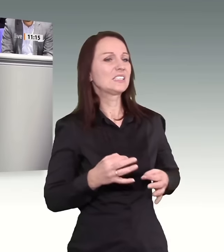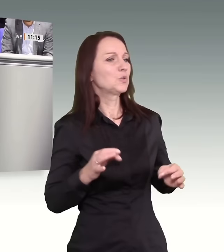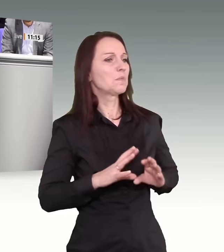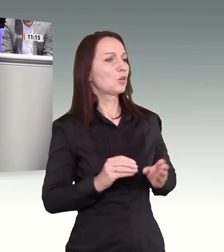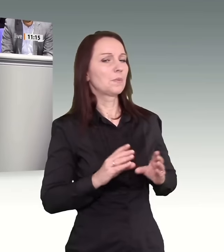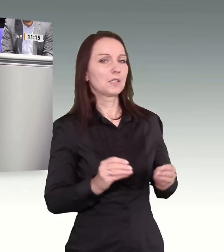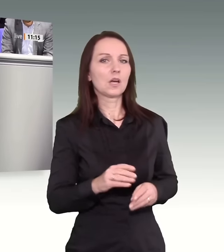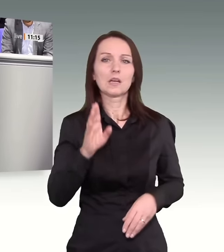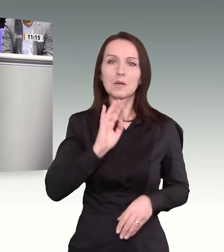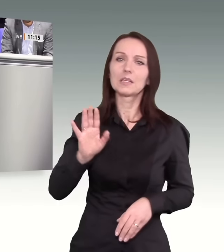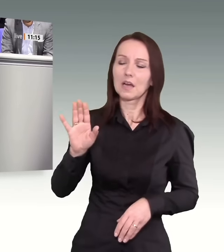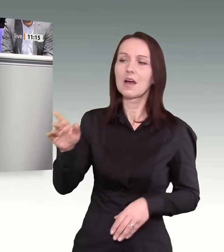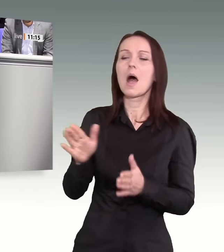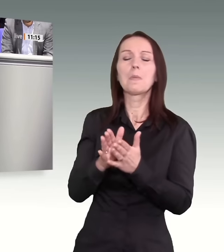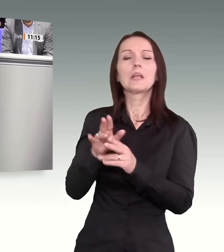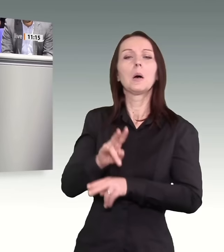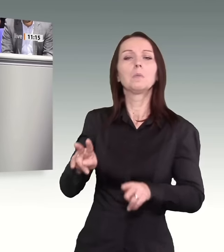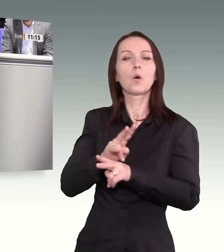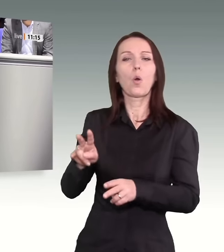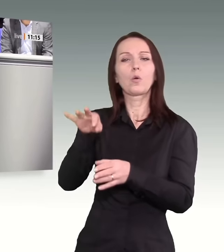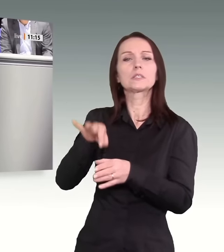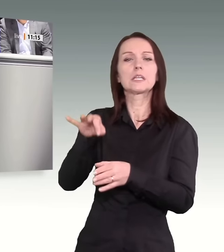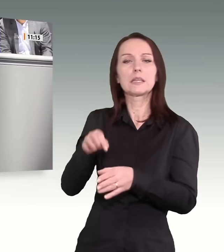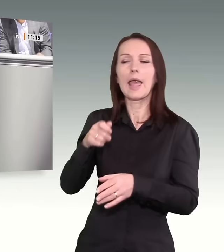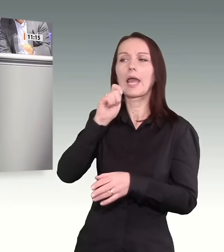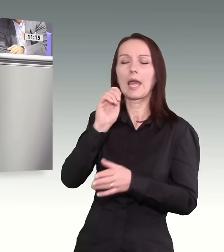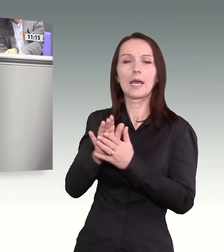Bringen Sie mal einen Beruhigungstee und besinnen Sie sich mal ein bisschen.